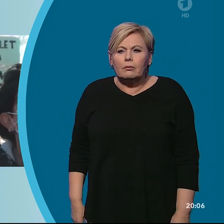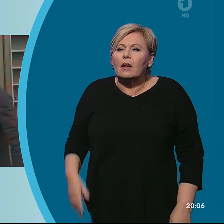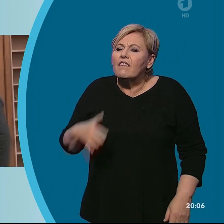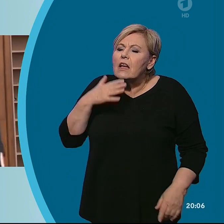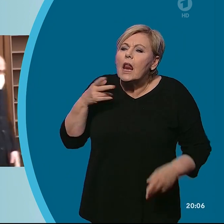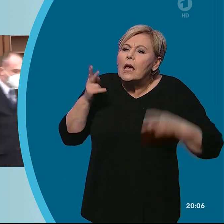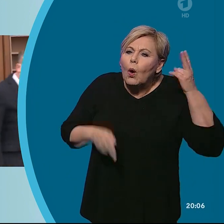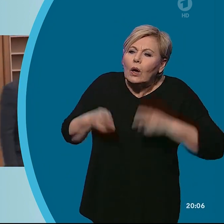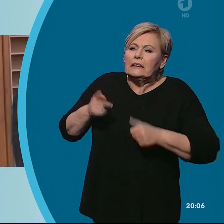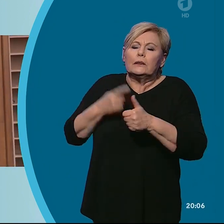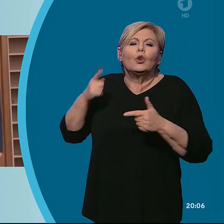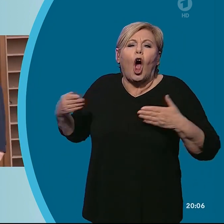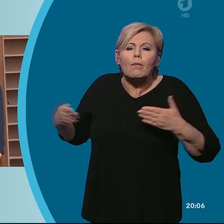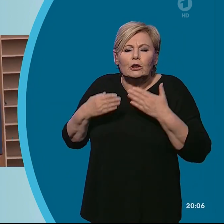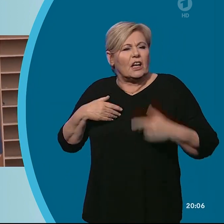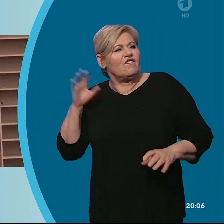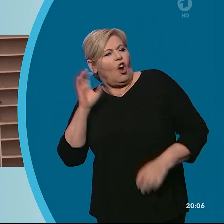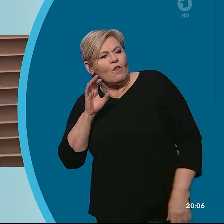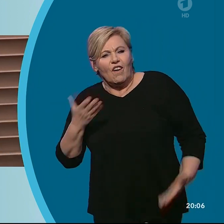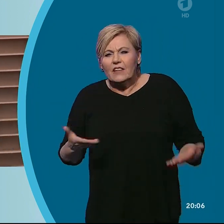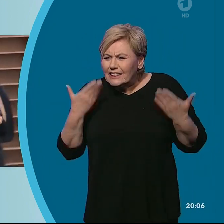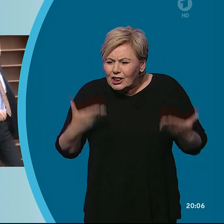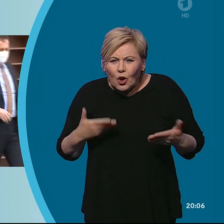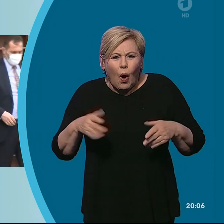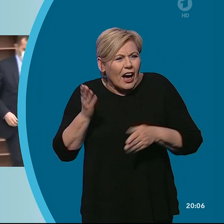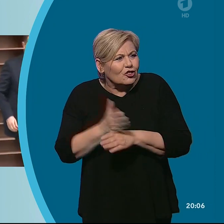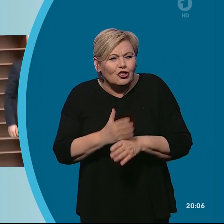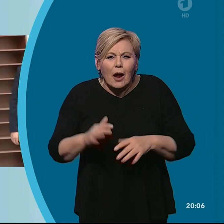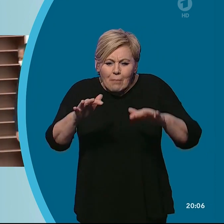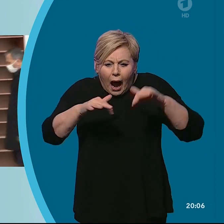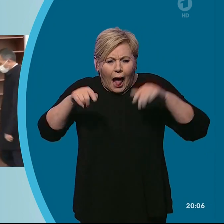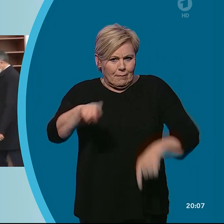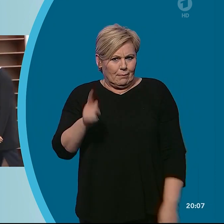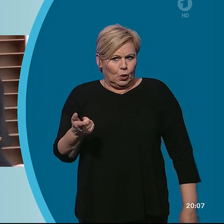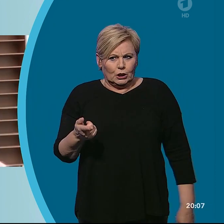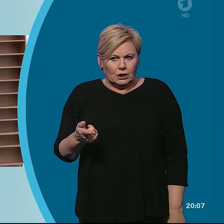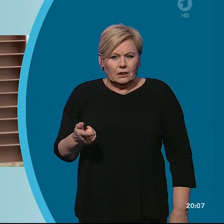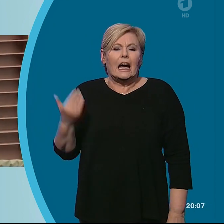Juristen und der Opposition, die Entscheidung hätte das Parlament treffen müssen, wischte er gestern beiseite.